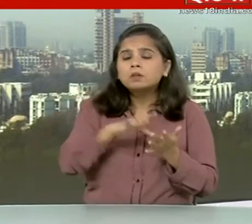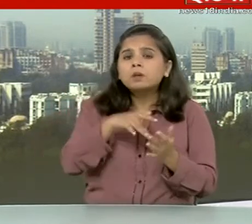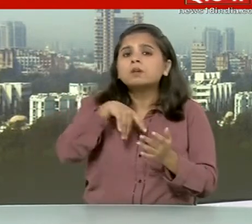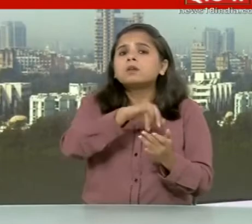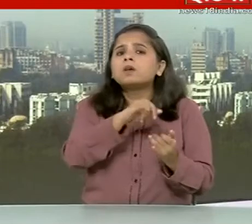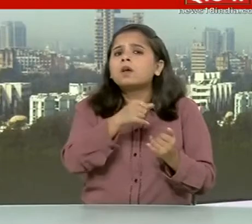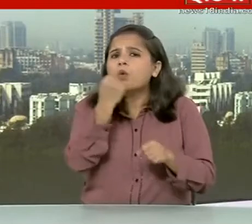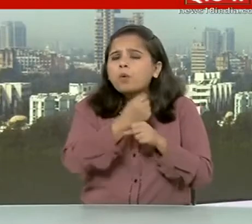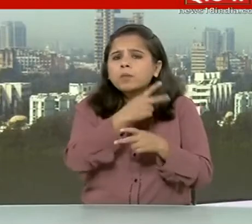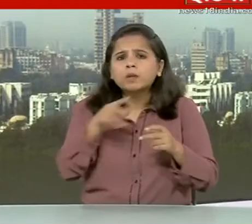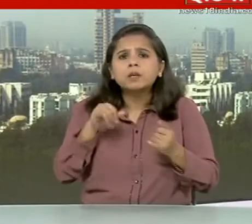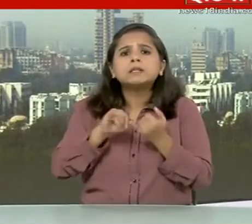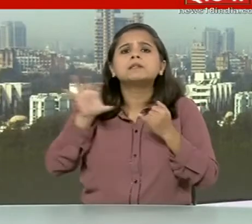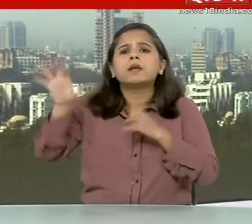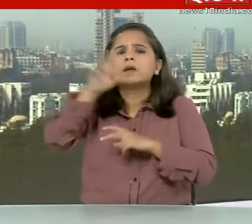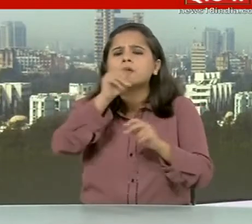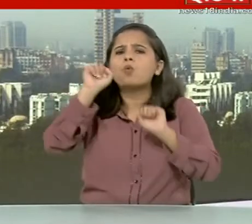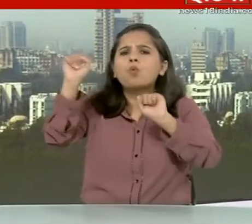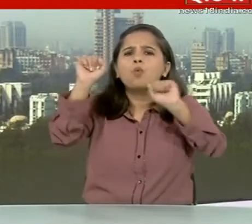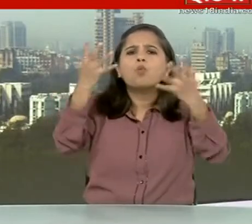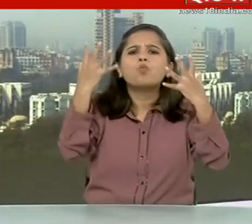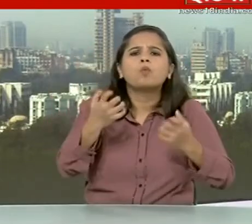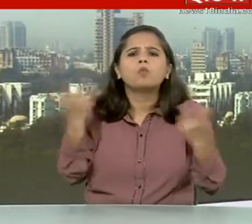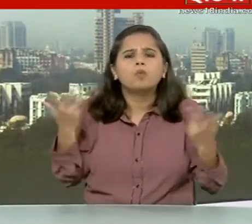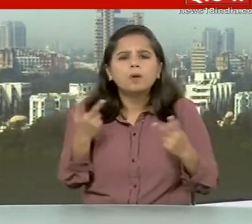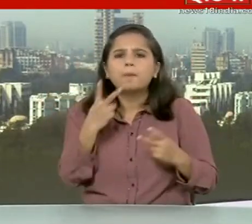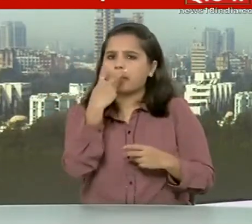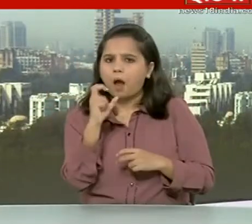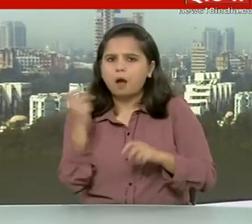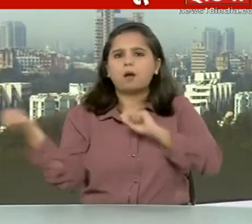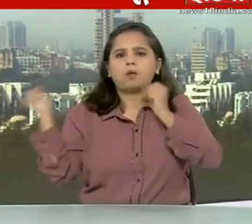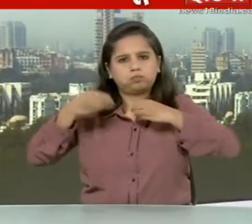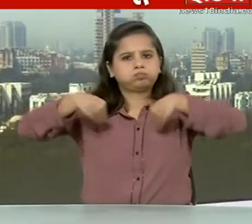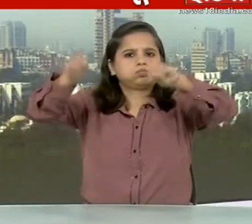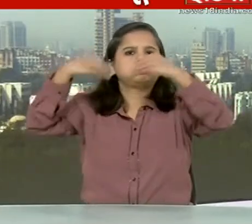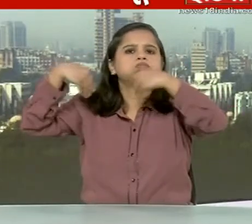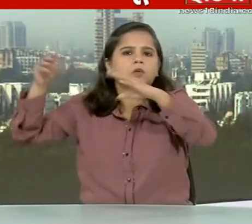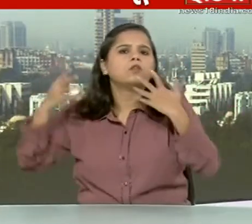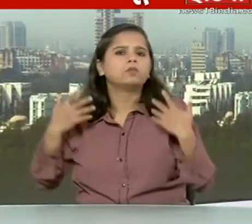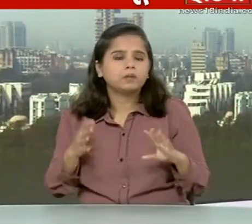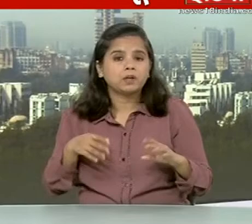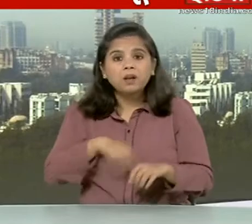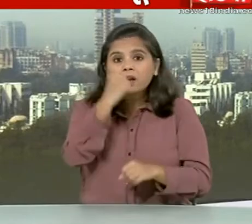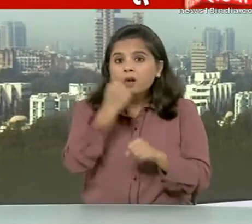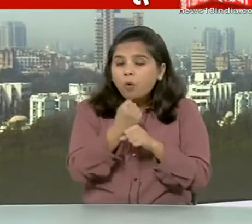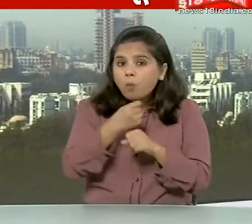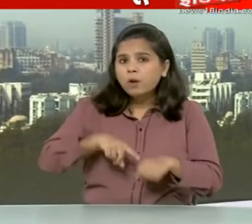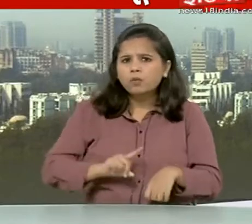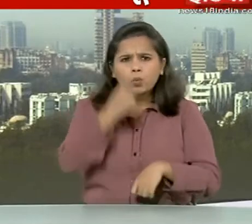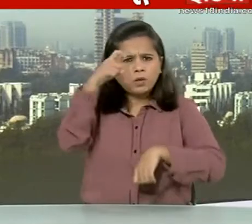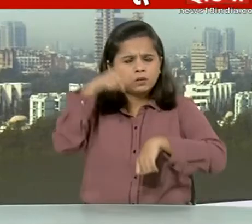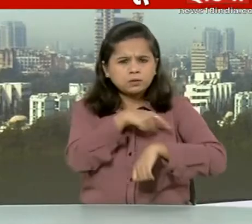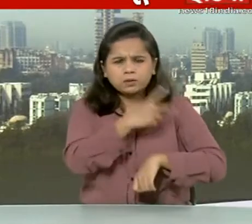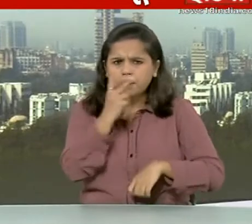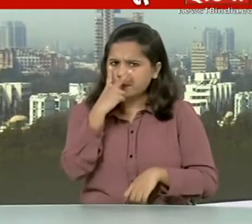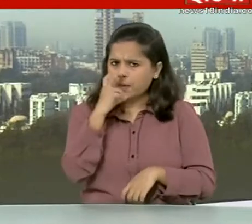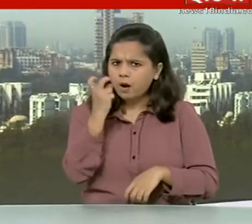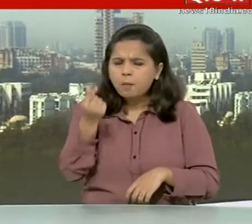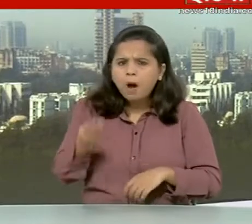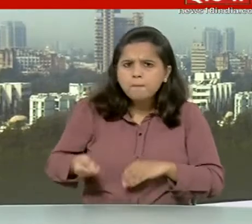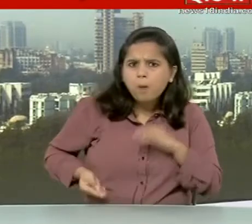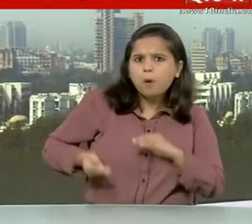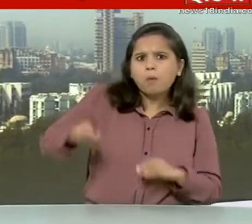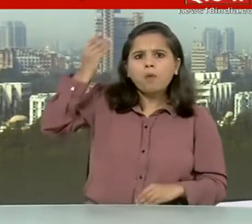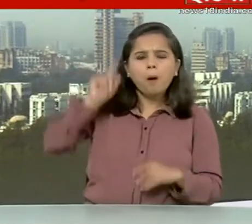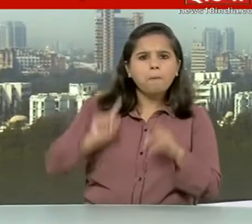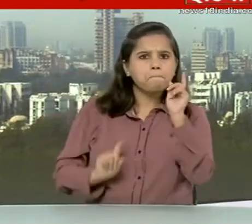उनकी जरूरत के हिसाब से प्यास की आपूर्ती भी की है सरकार ने पहली बार प्यास की बढ़ती कीमत को नियंतरित